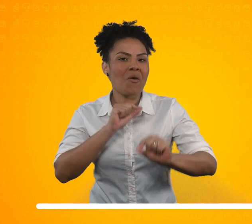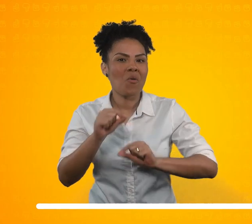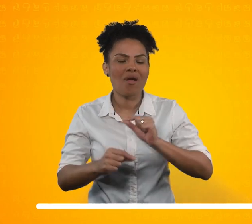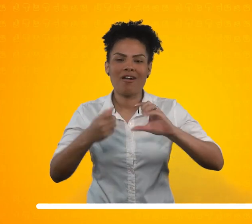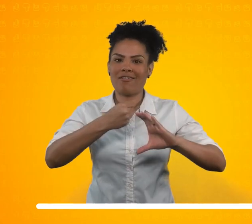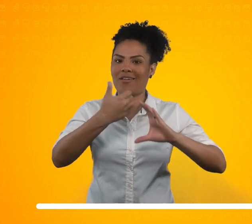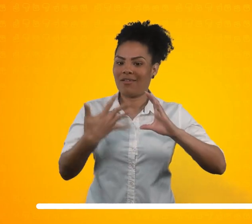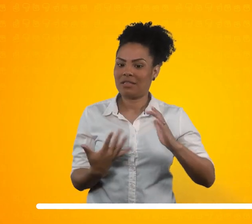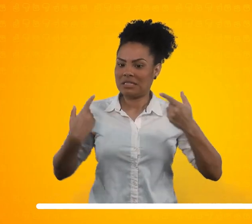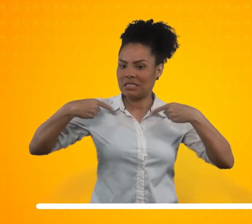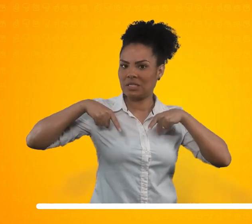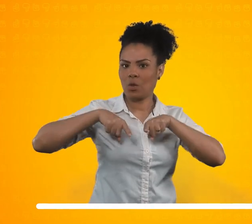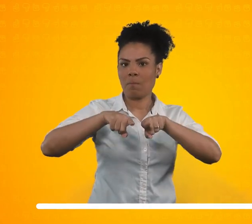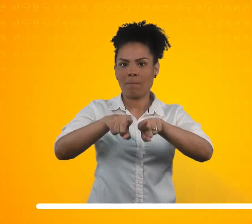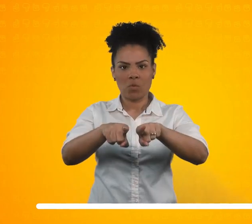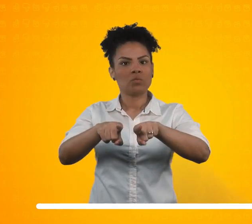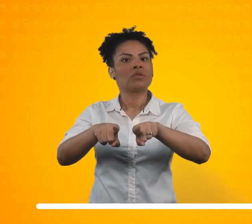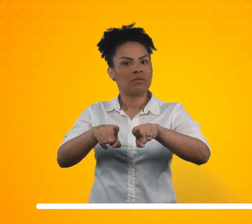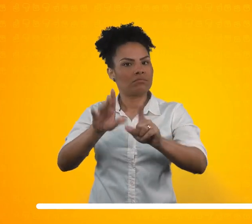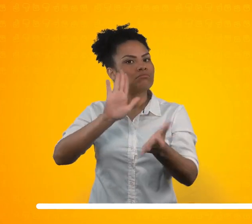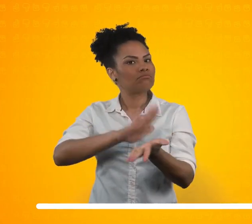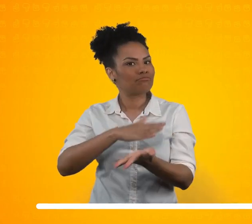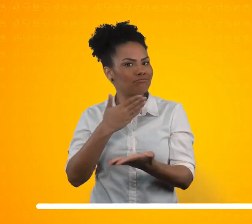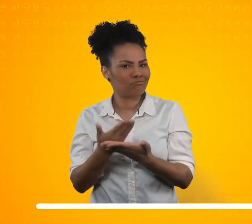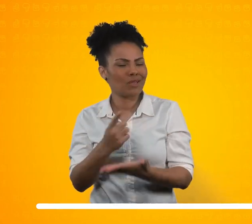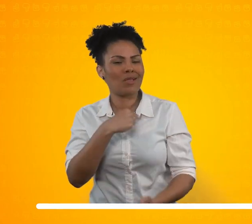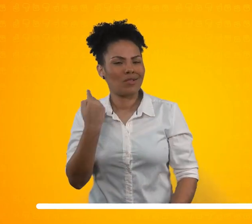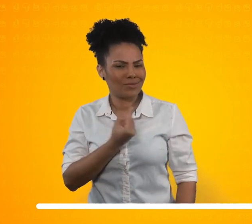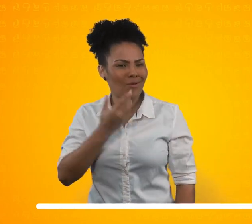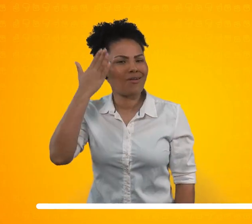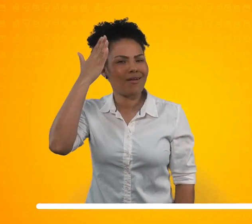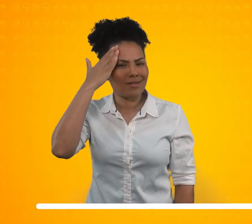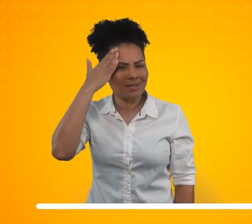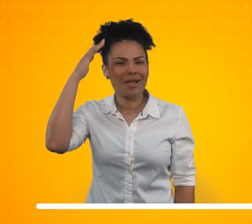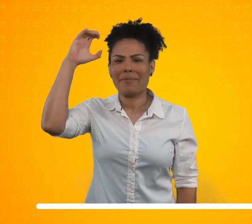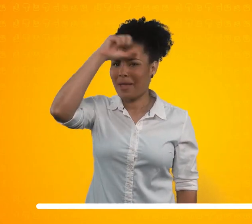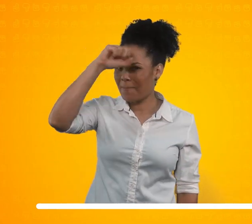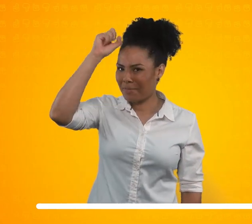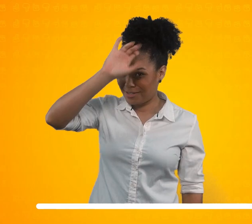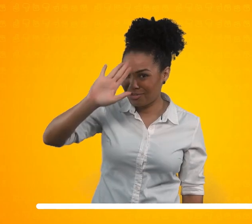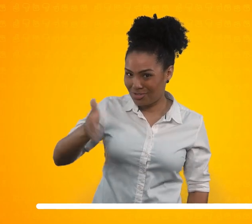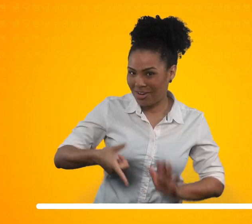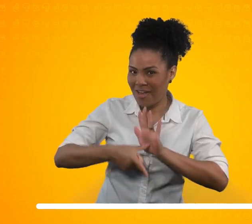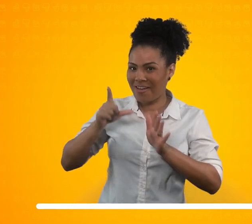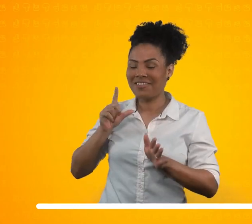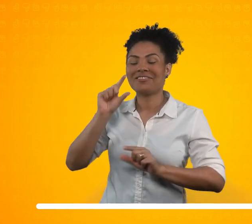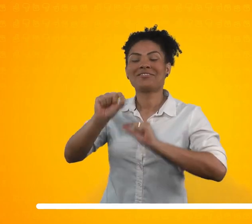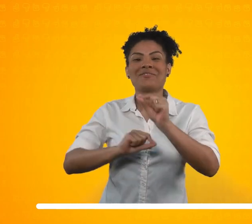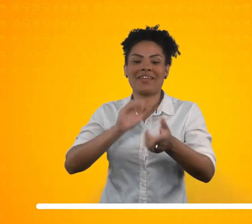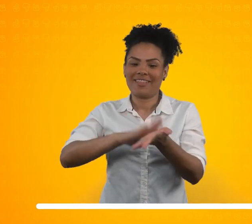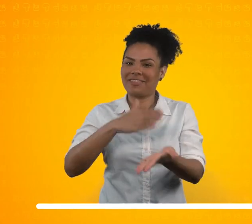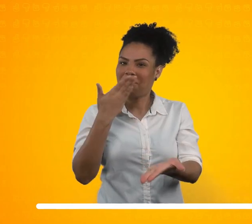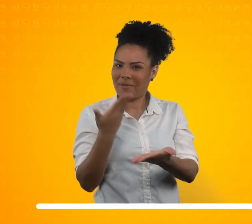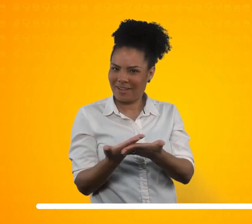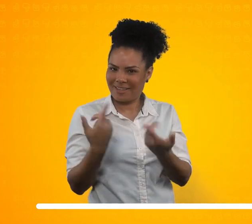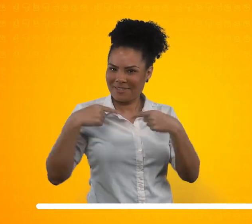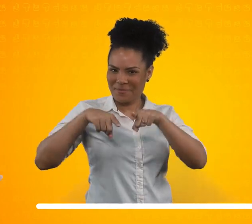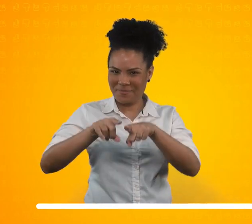Portanto, como já aprendemos, é uma interpretação. Te perguntar, você já assistiu ao vídeo que eu